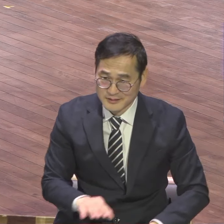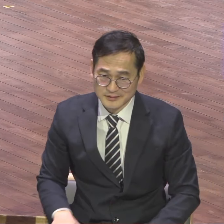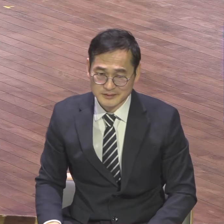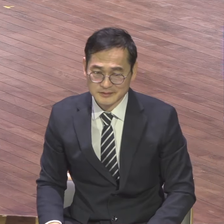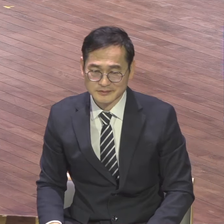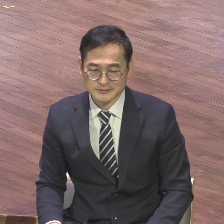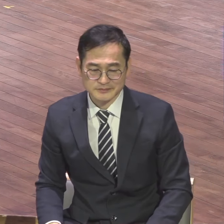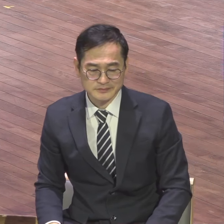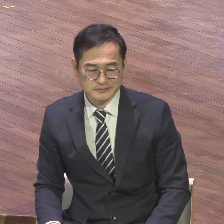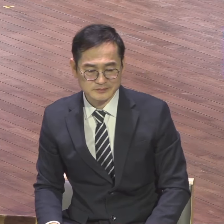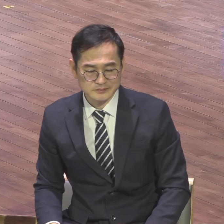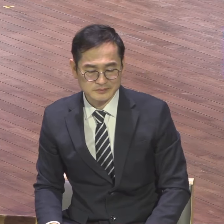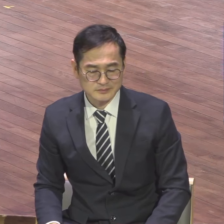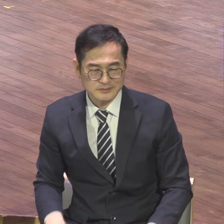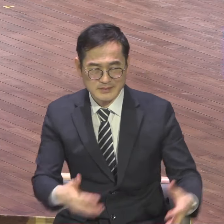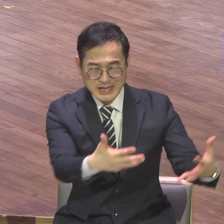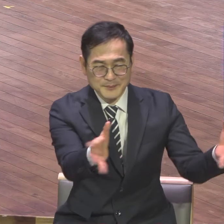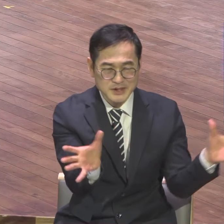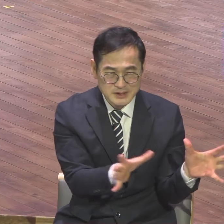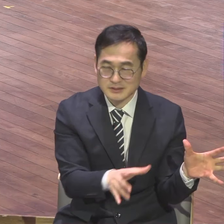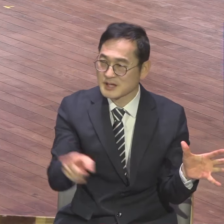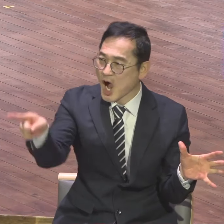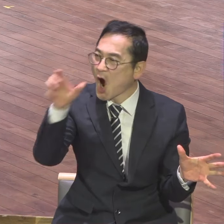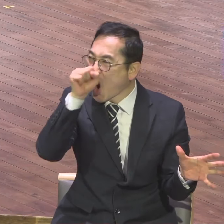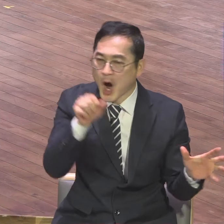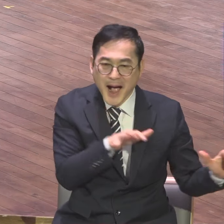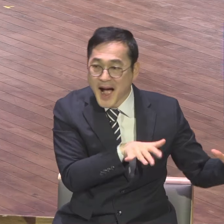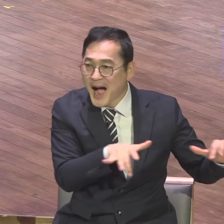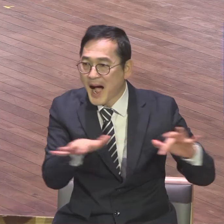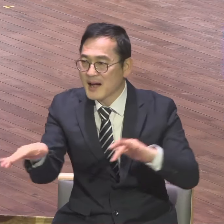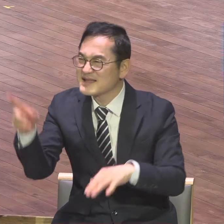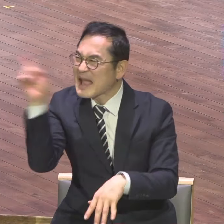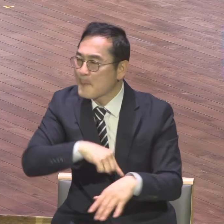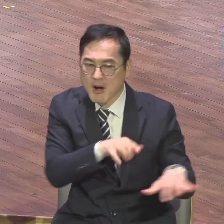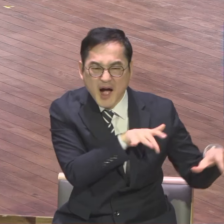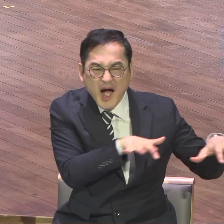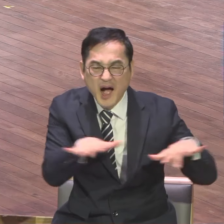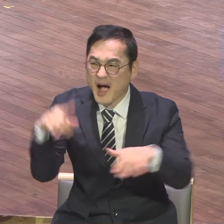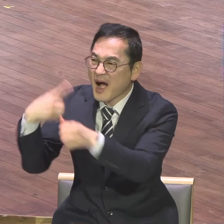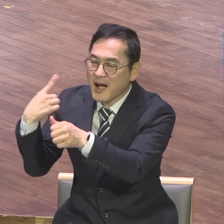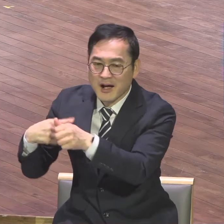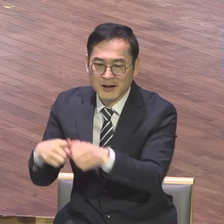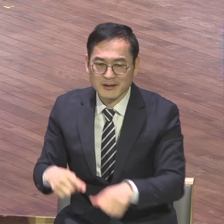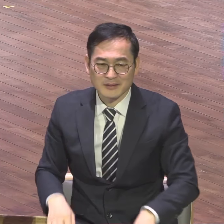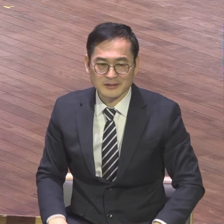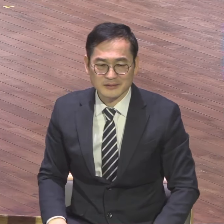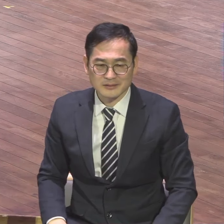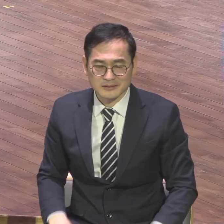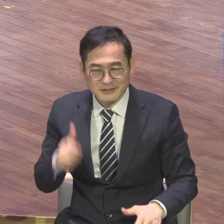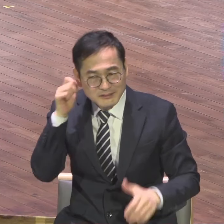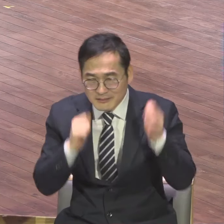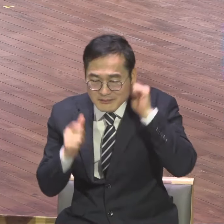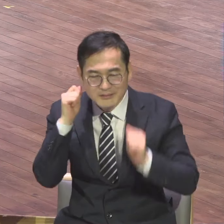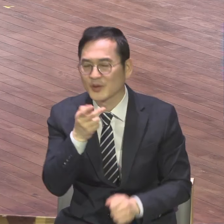말하면서 막 행동하지 않습니다 무리신앙 오직의 영적 자세를 가지고 우리는